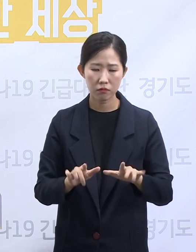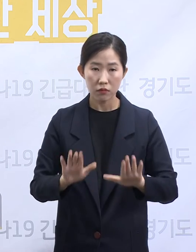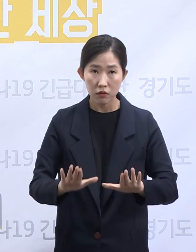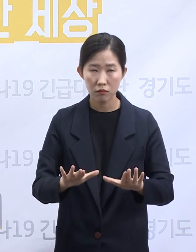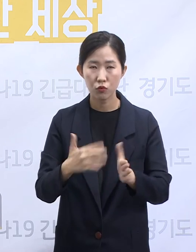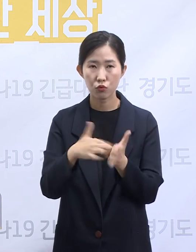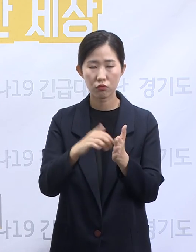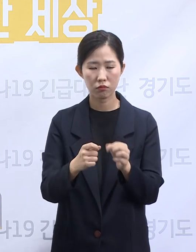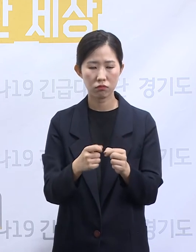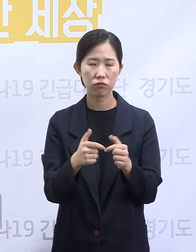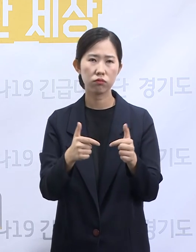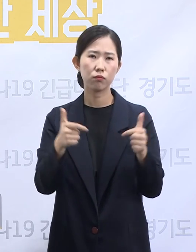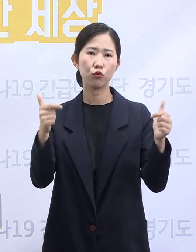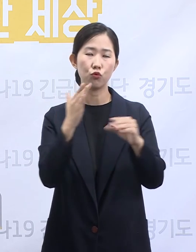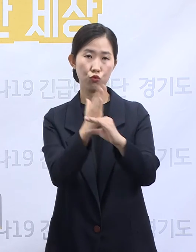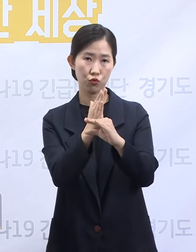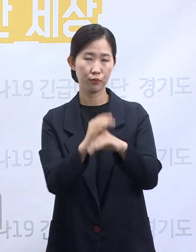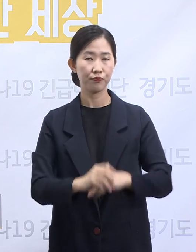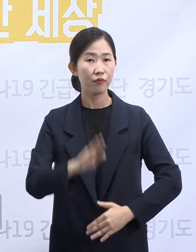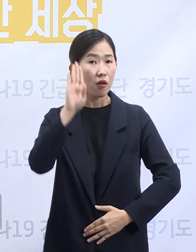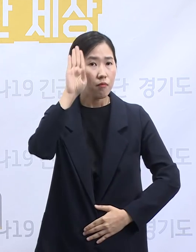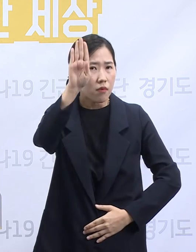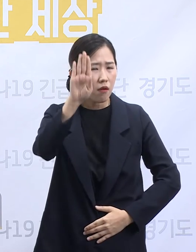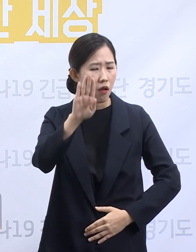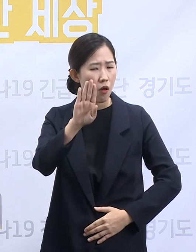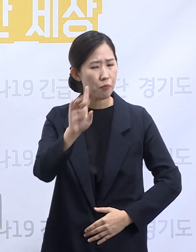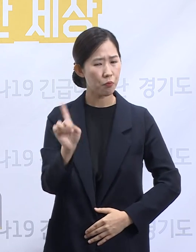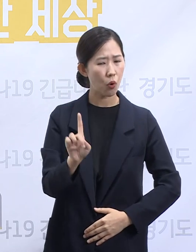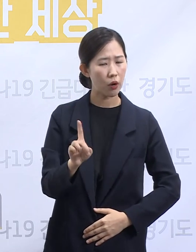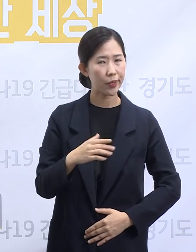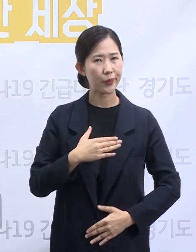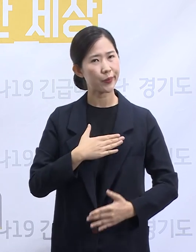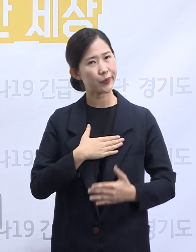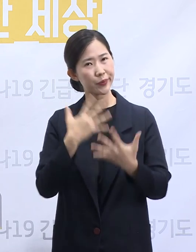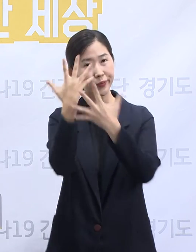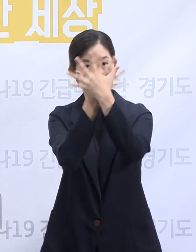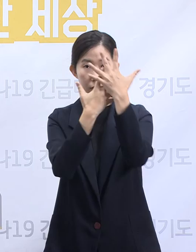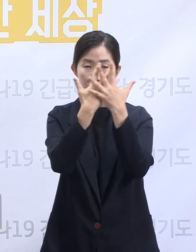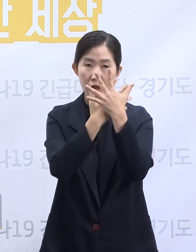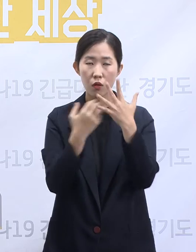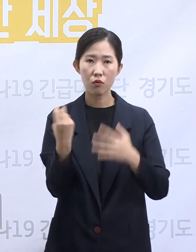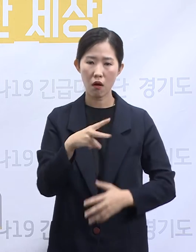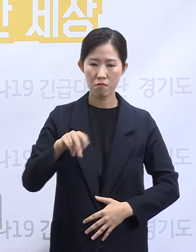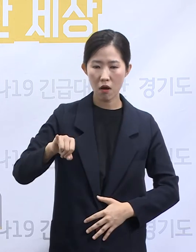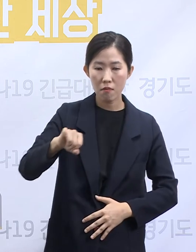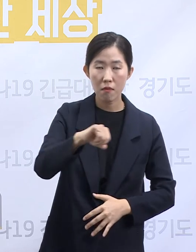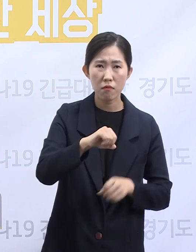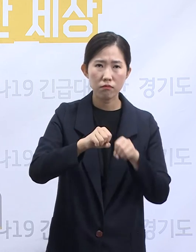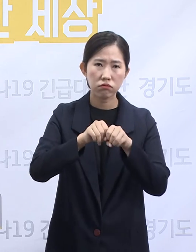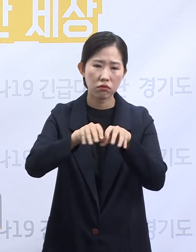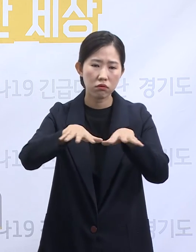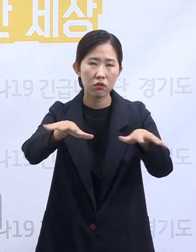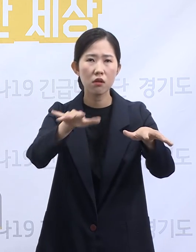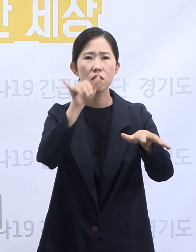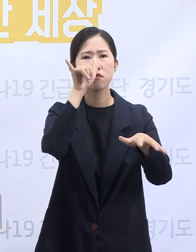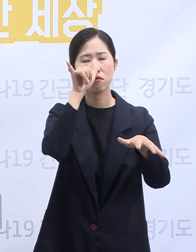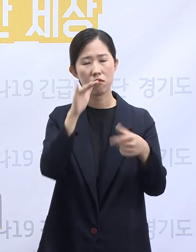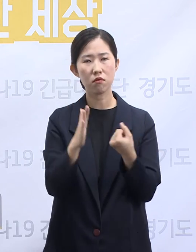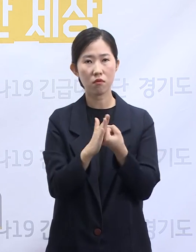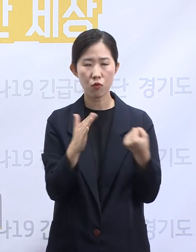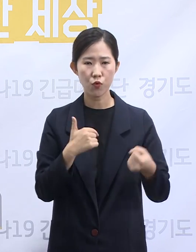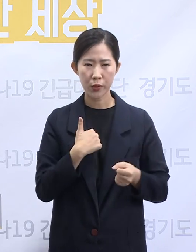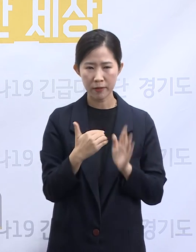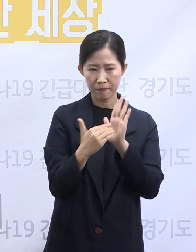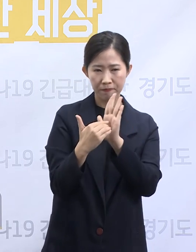있습니다. 미래가 어떻게 될지는 불확실하고 바이러스의 전파력을 고려할 때 경계태도를 늦출 수 없습니다.